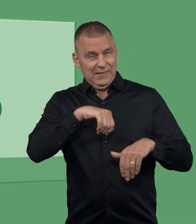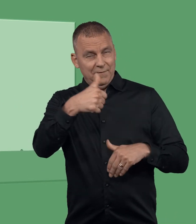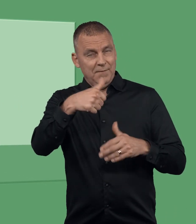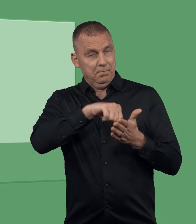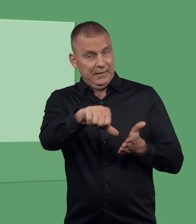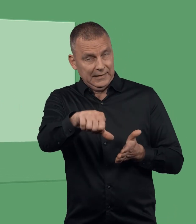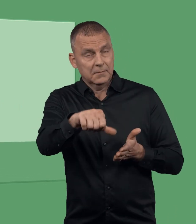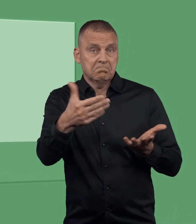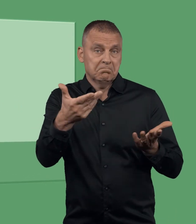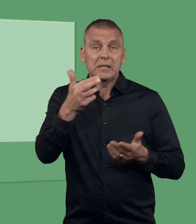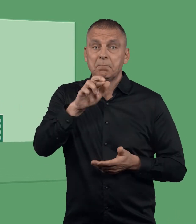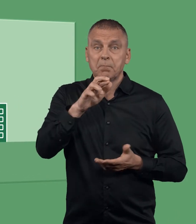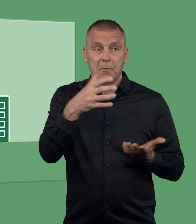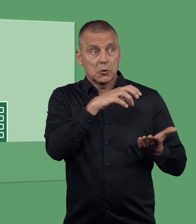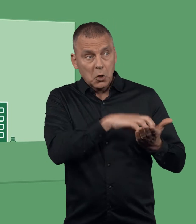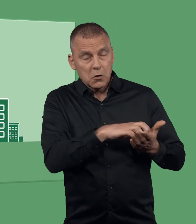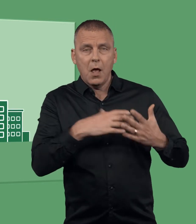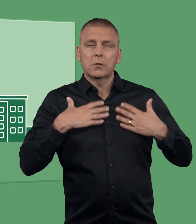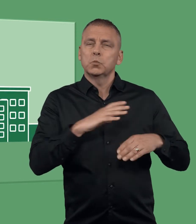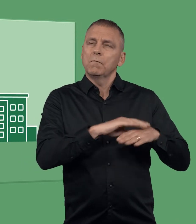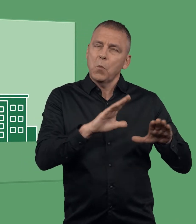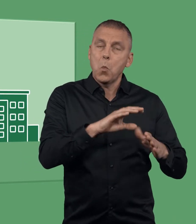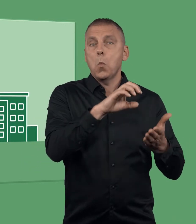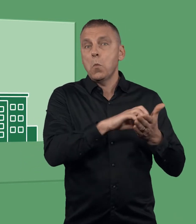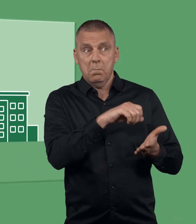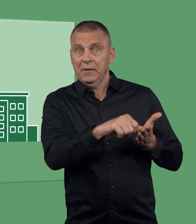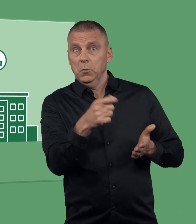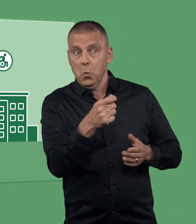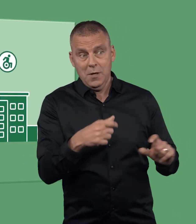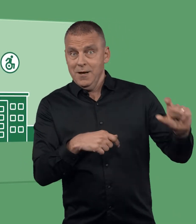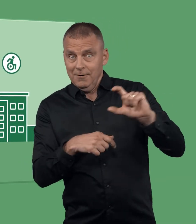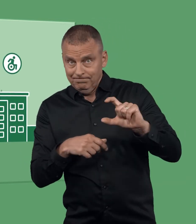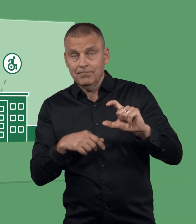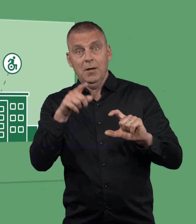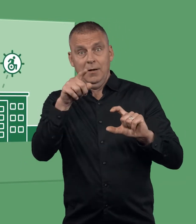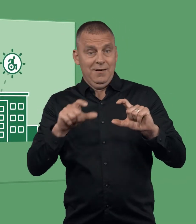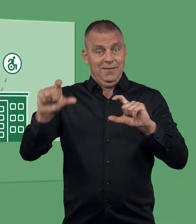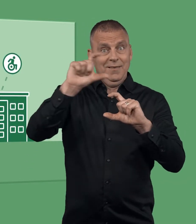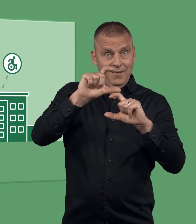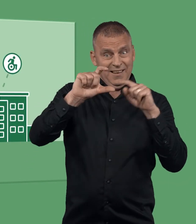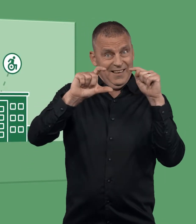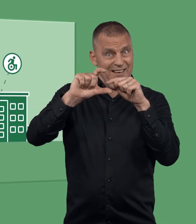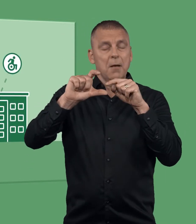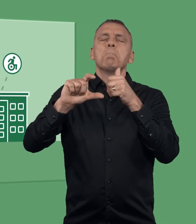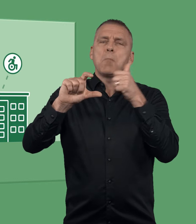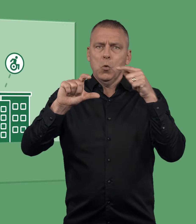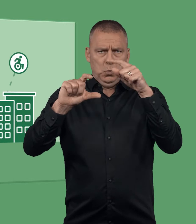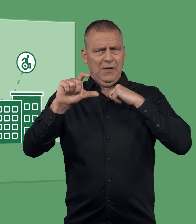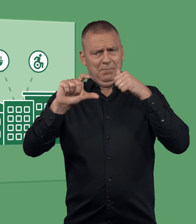Om till exempel staten, hälso- och sjukvården eller kommunen betalar någon del av kostnaden så är det bara den del du